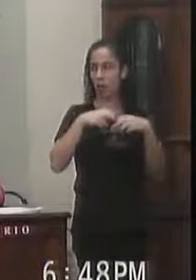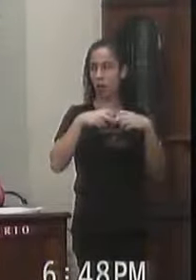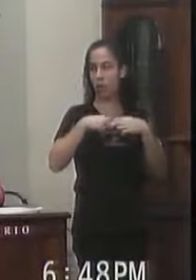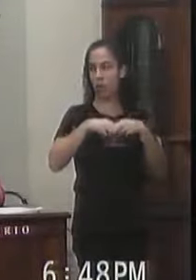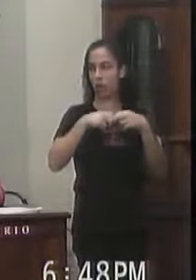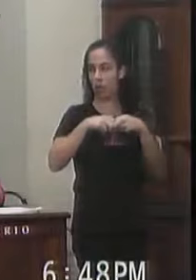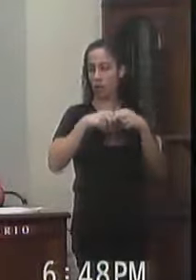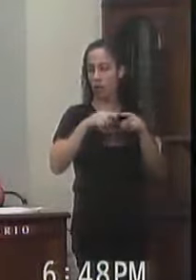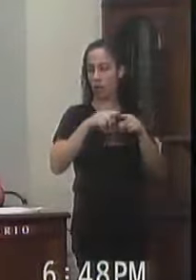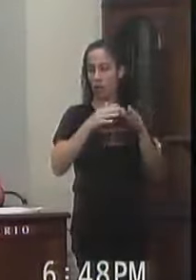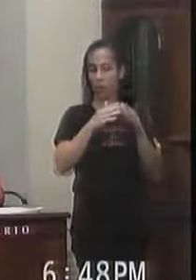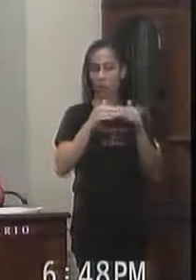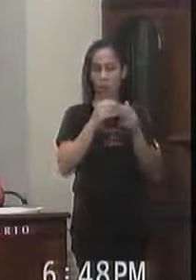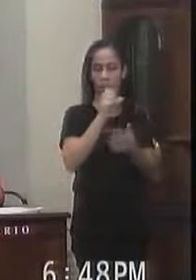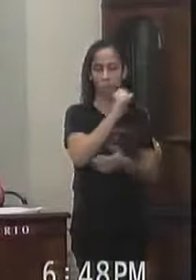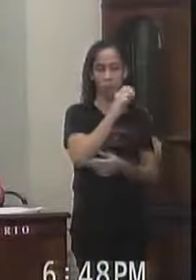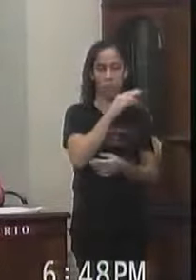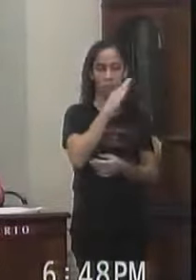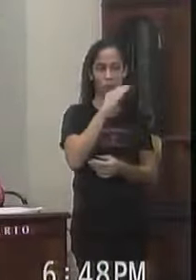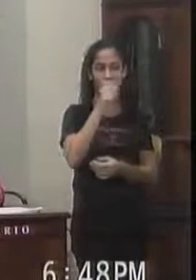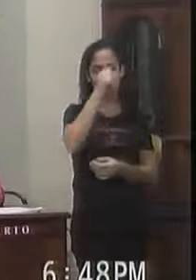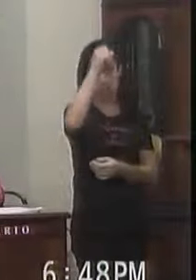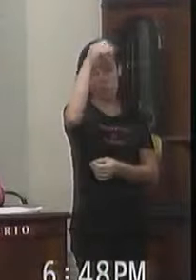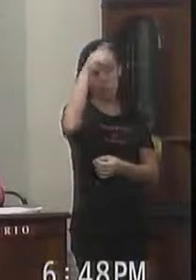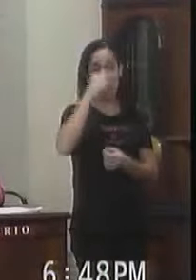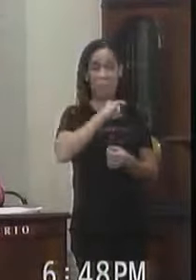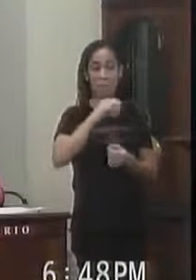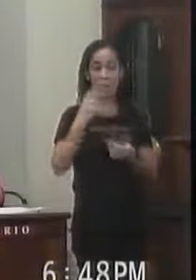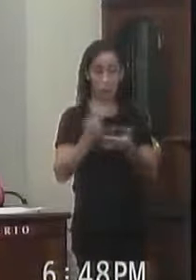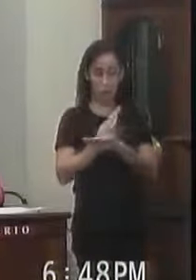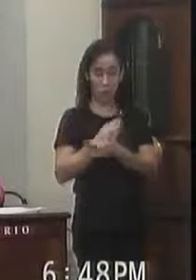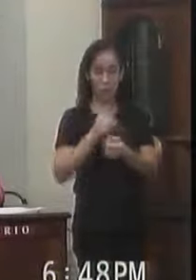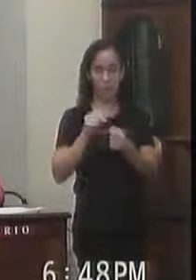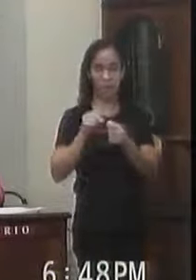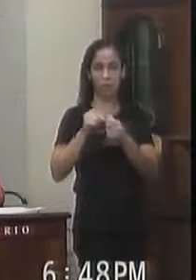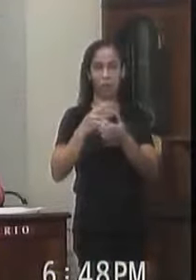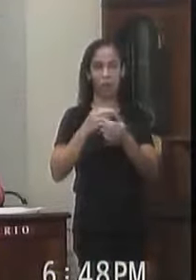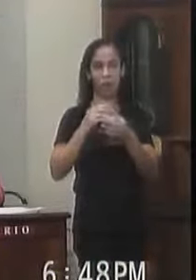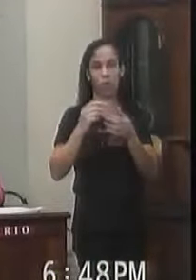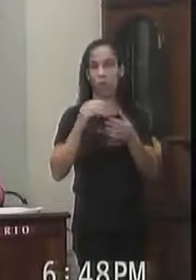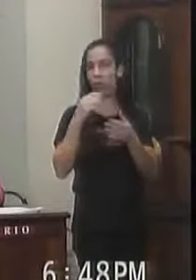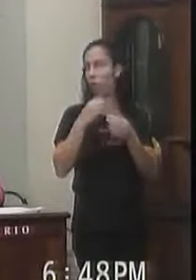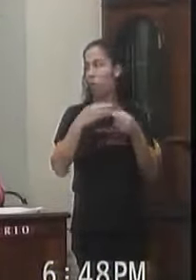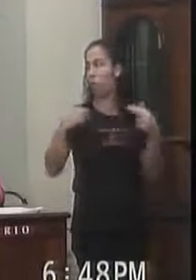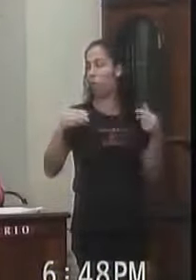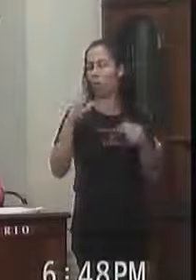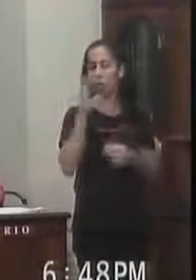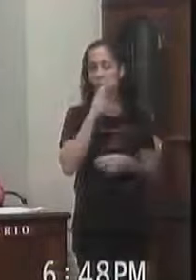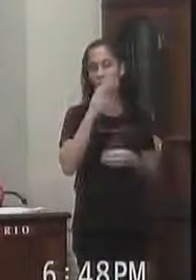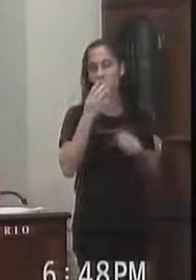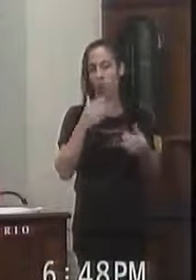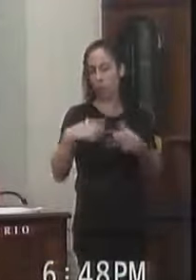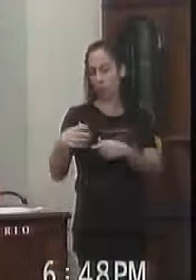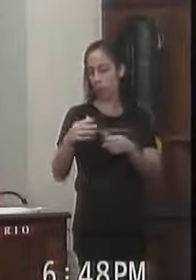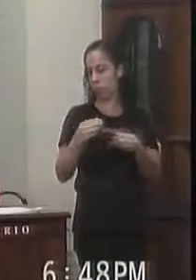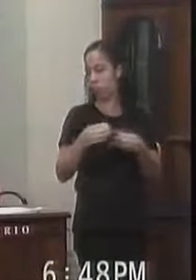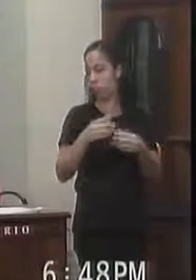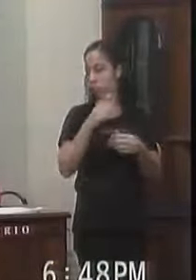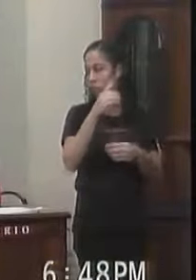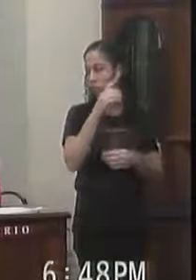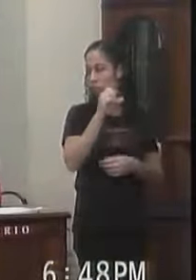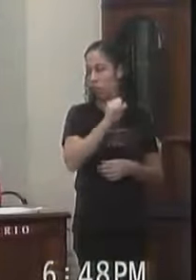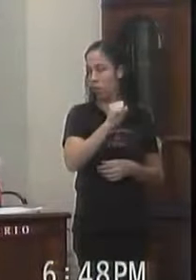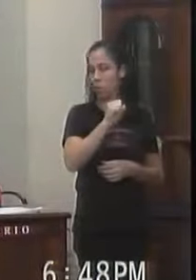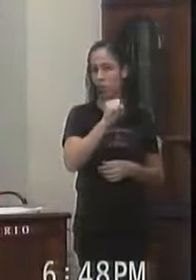Determinando a sua prefeitura Que tome as medidas Eficazes para bloquear A ação de vândalos Que teimam jogar lixo Naquele local Sala das sessões